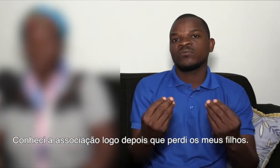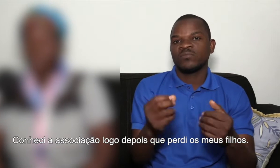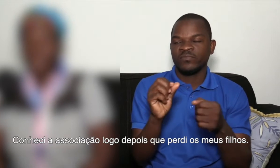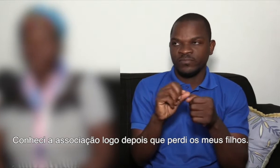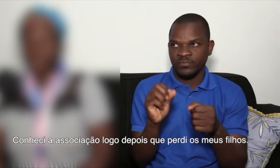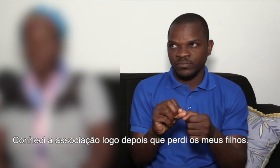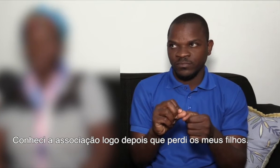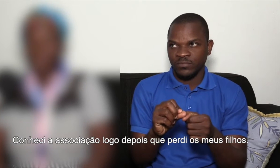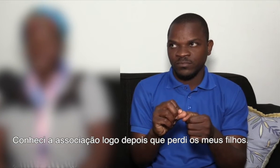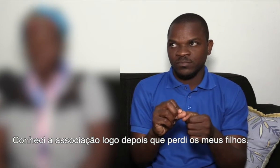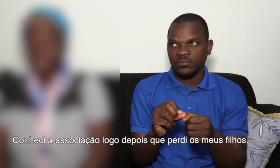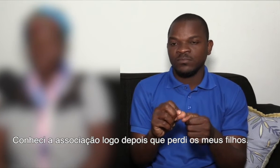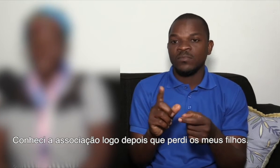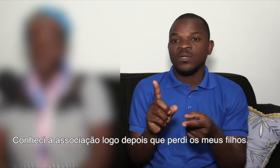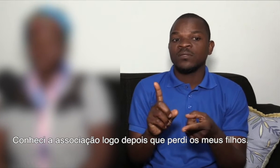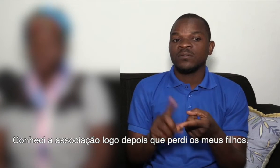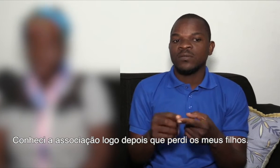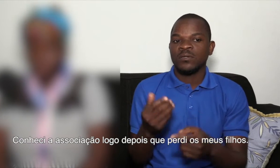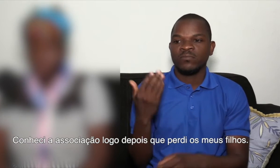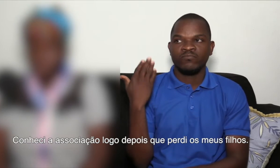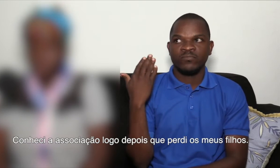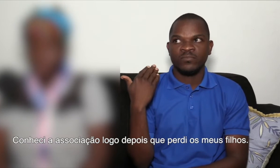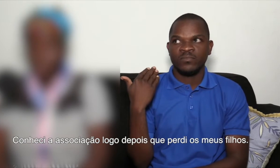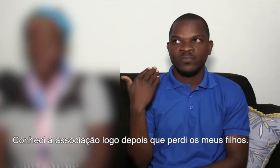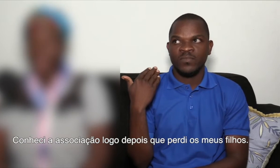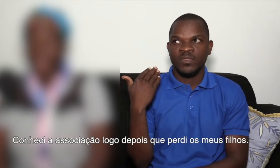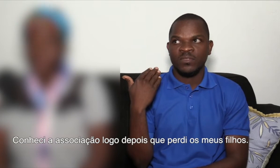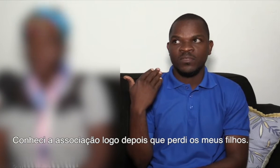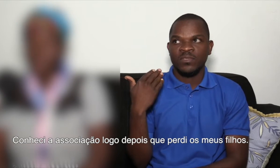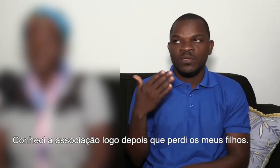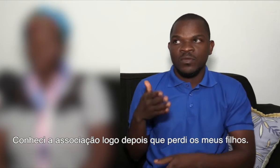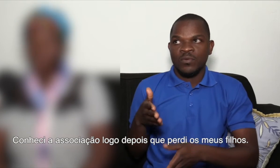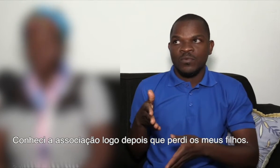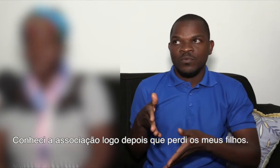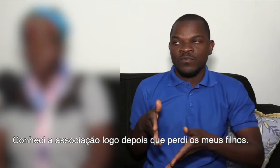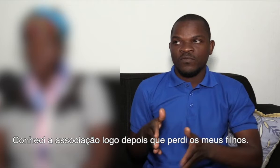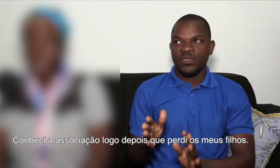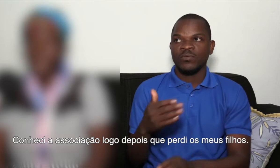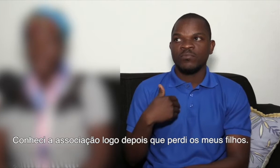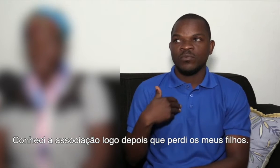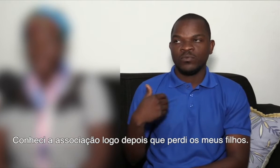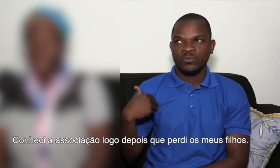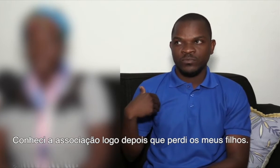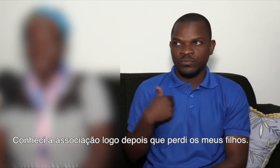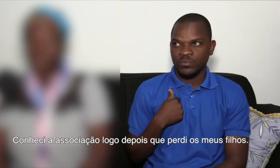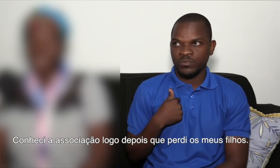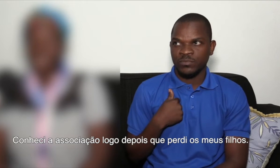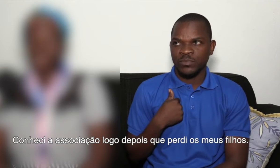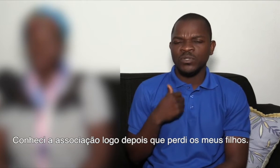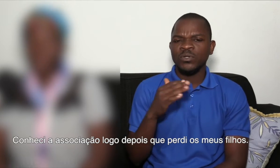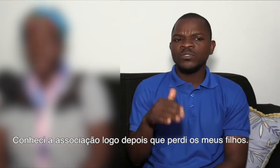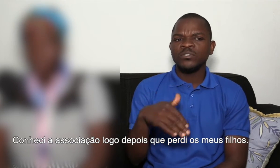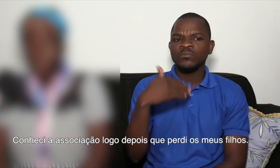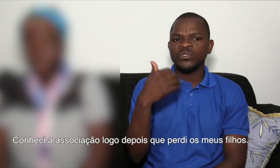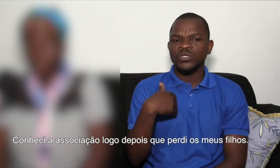Agora que foi perdido esse único. Crianças, que é meu filho. É aqui que eu já